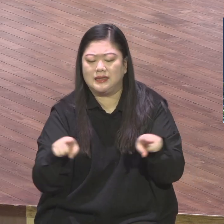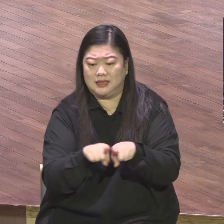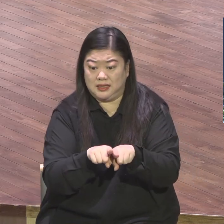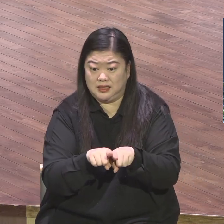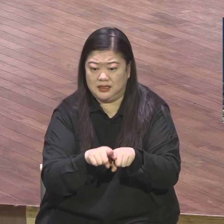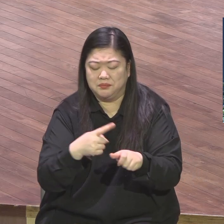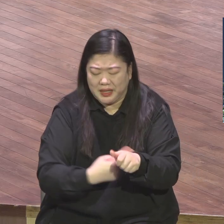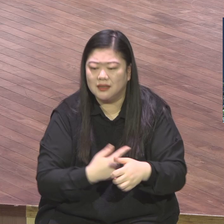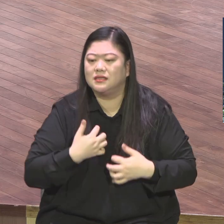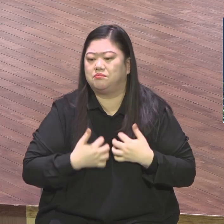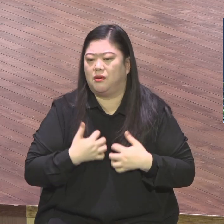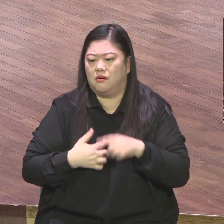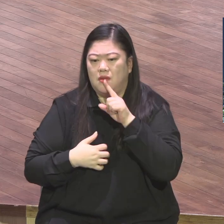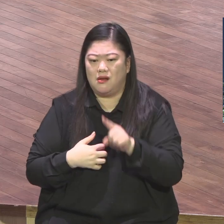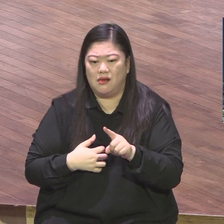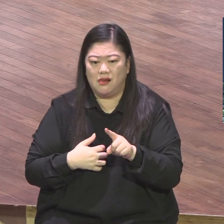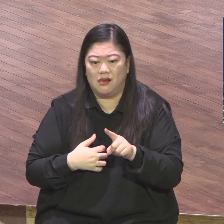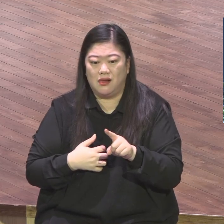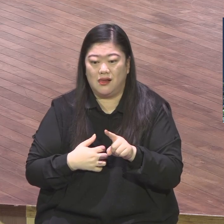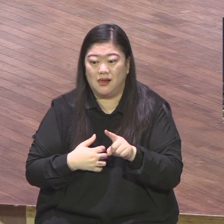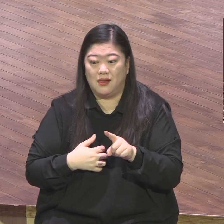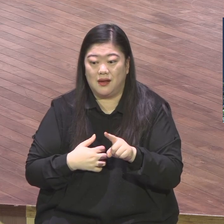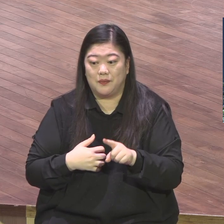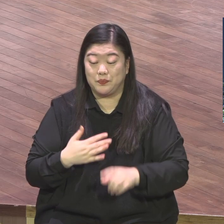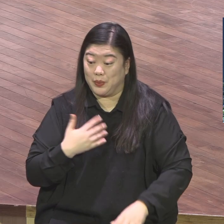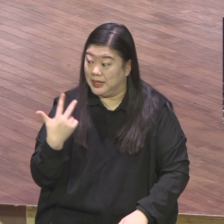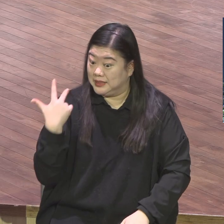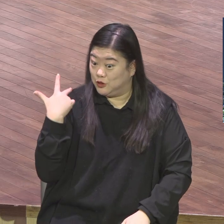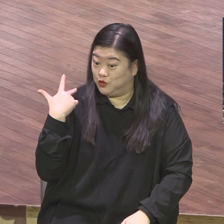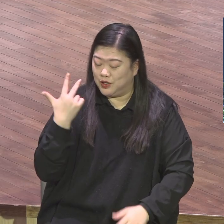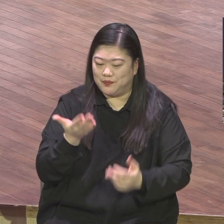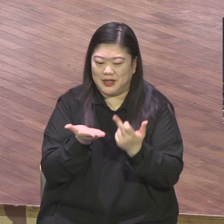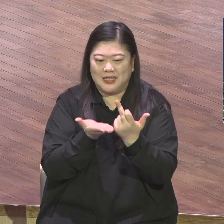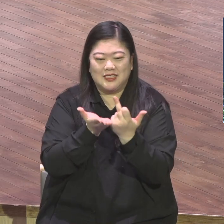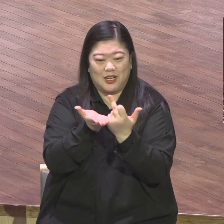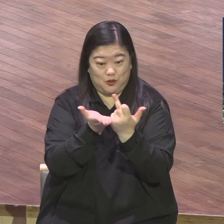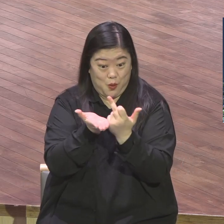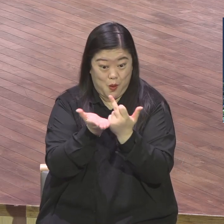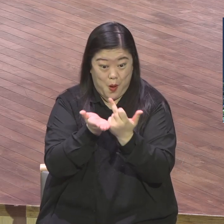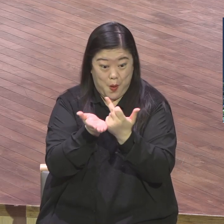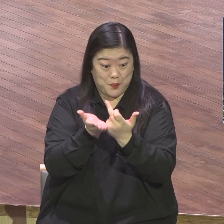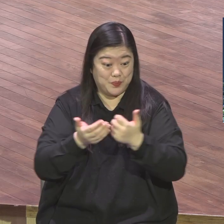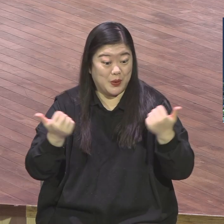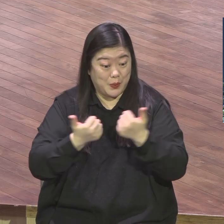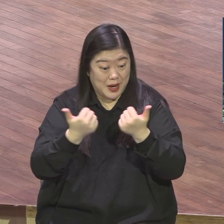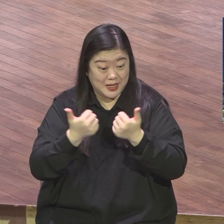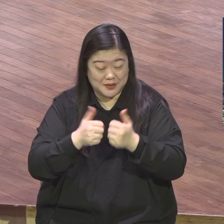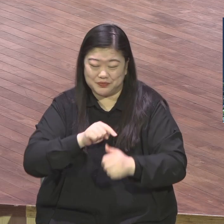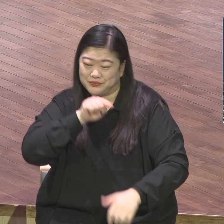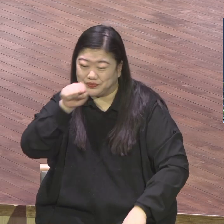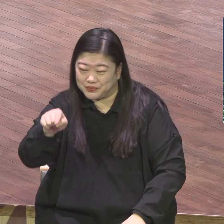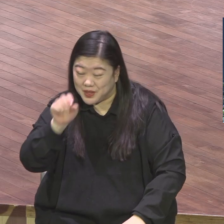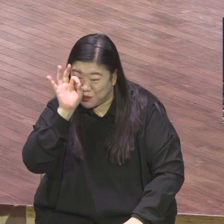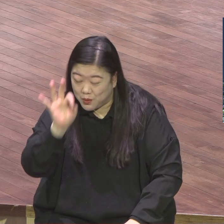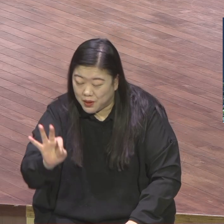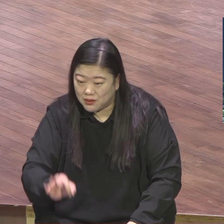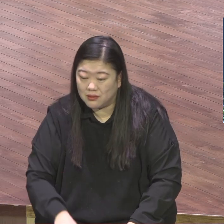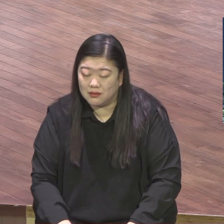이번에 제주도 엊그사업 참석한 위원장들이 한결같이 한결같이 기쁨을 처음